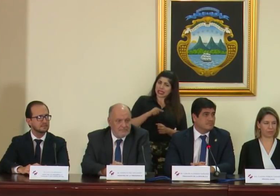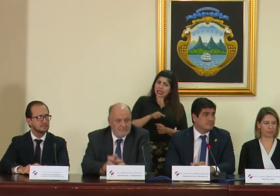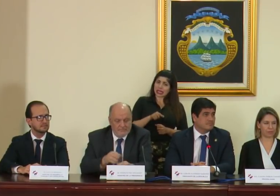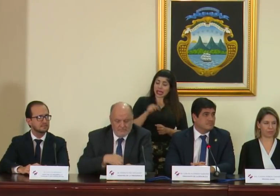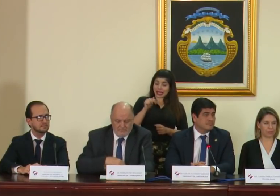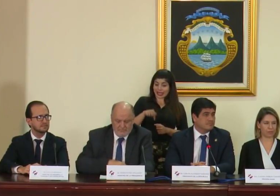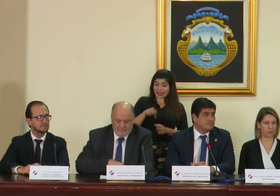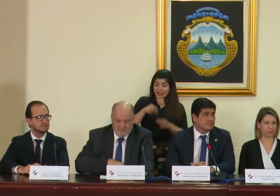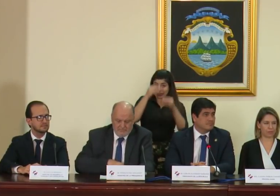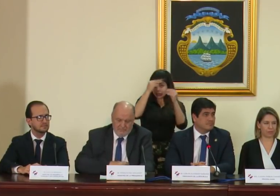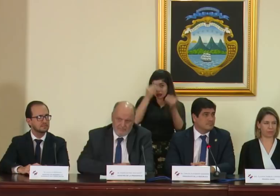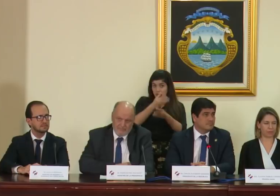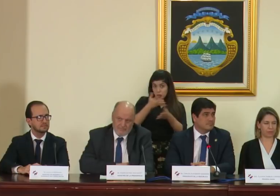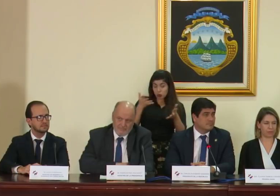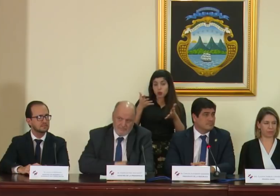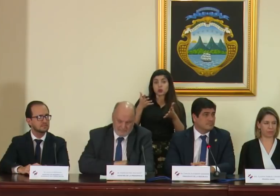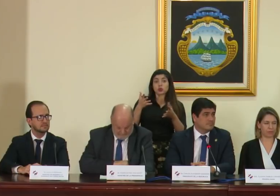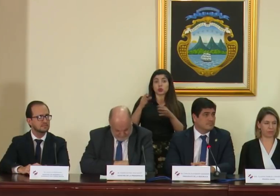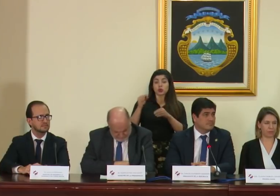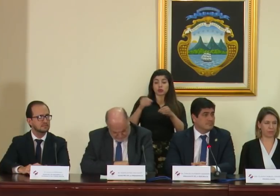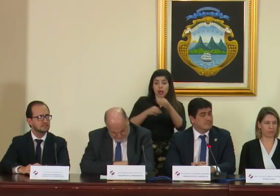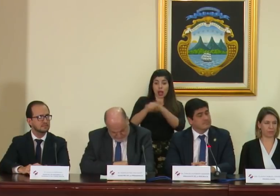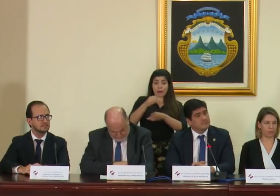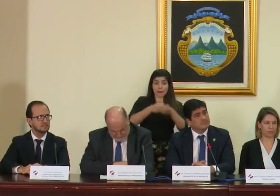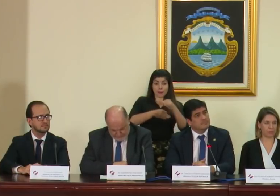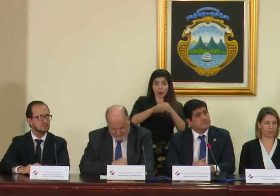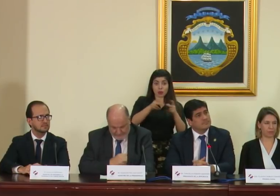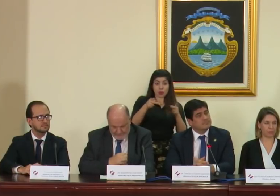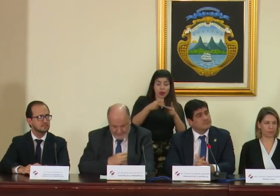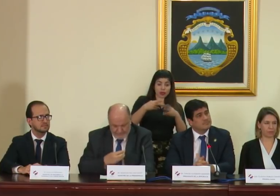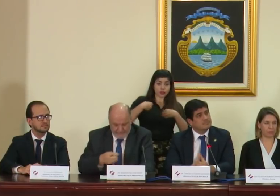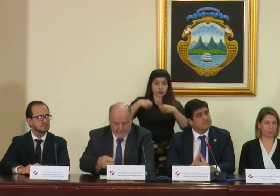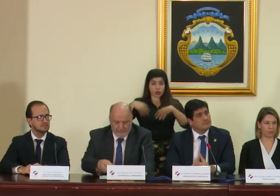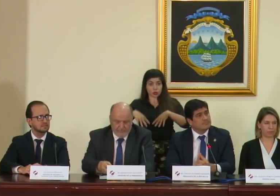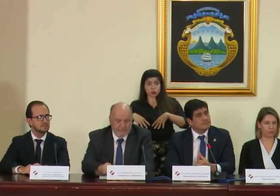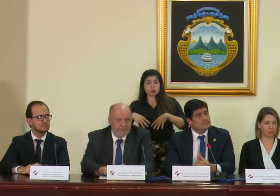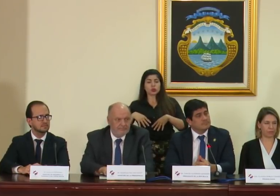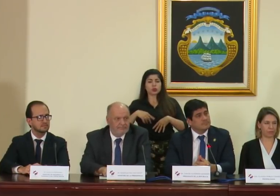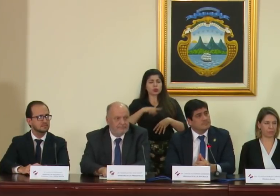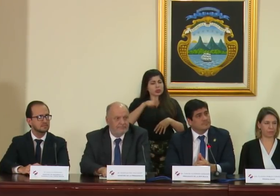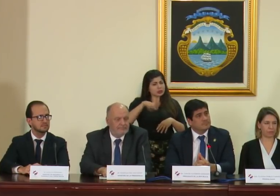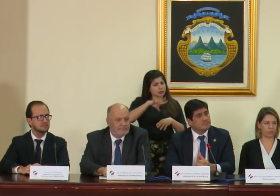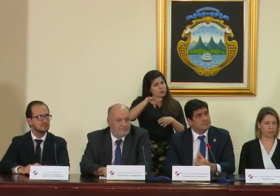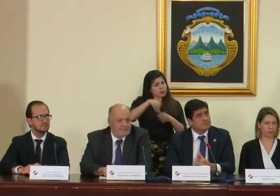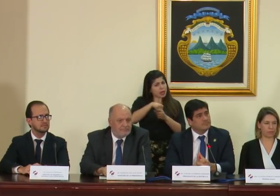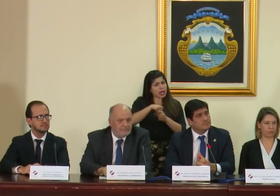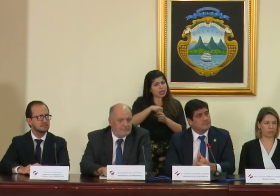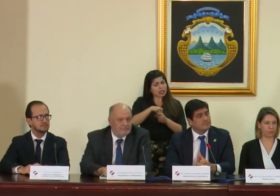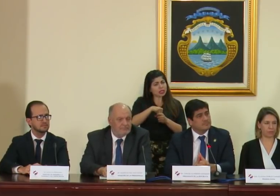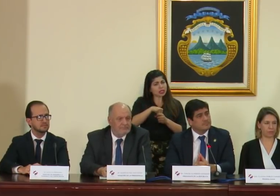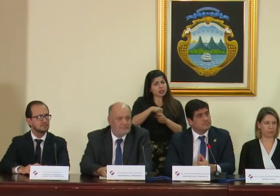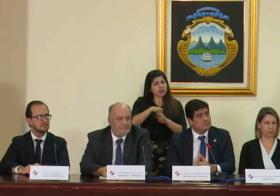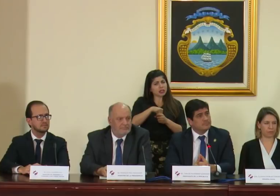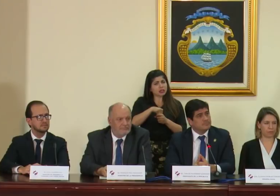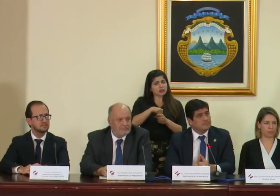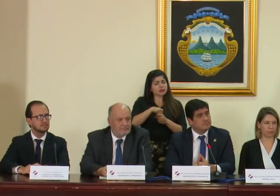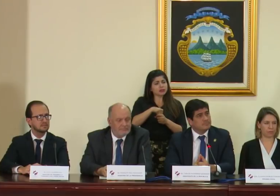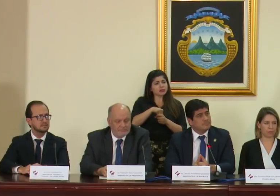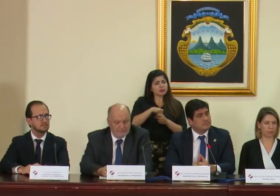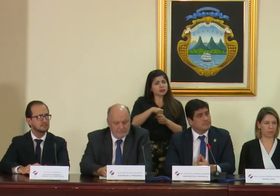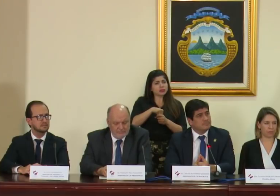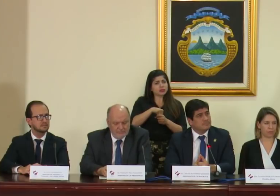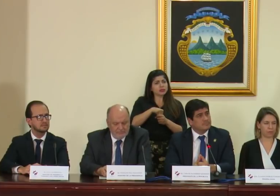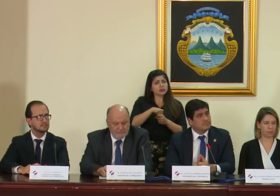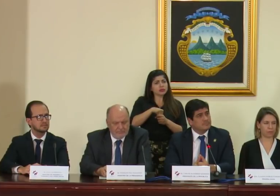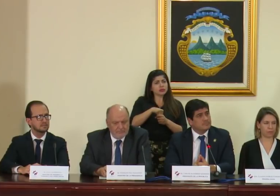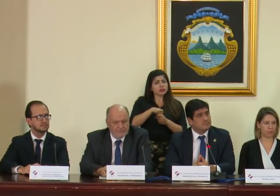estos anuncios, estas remociones, estas renuncias, es parte de lo que